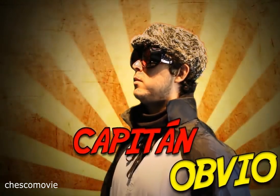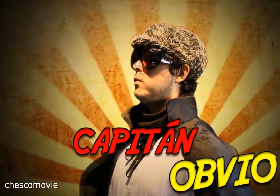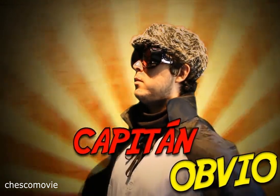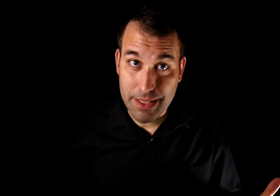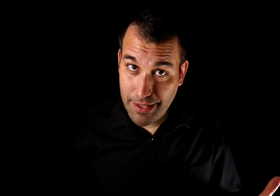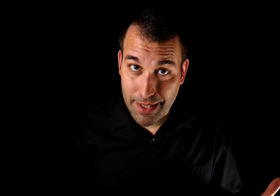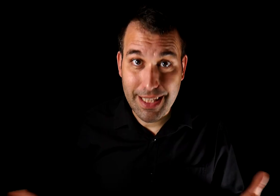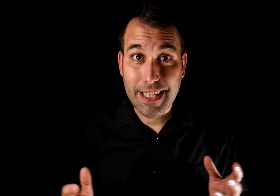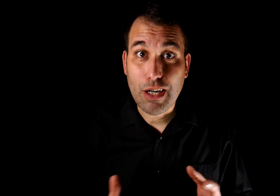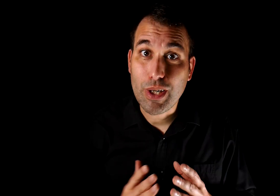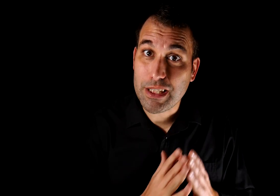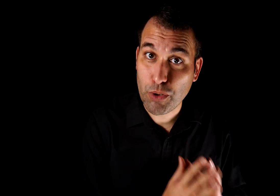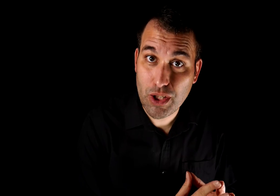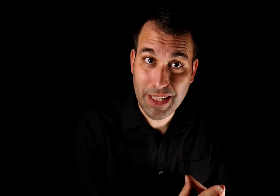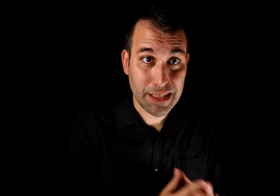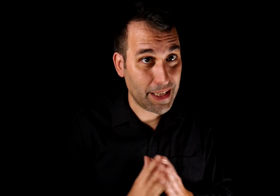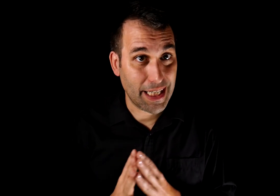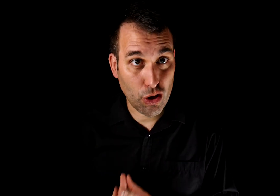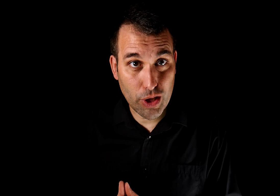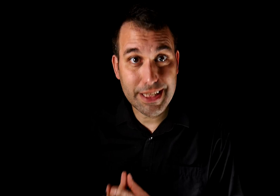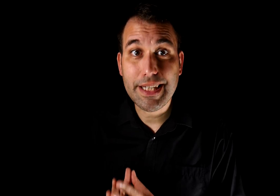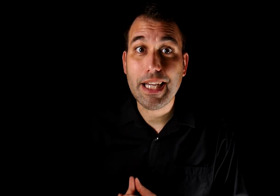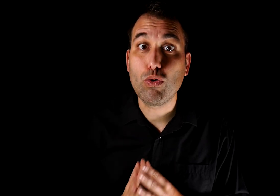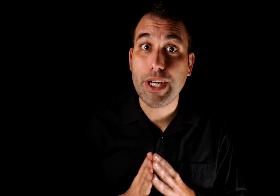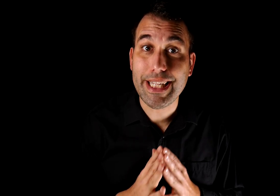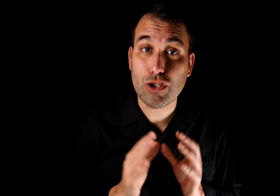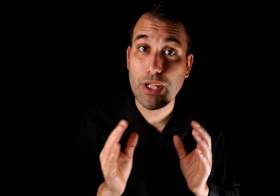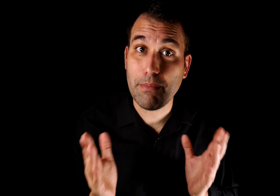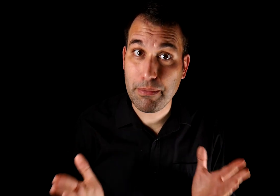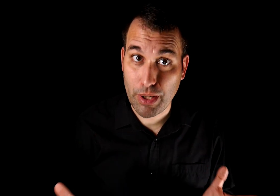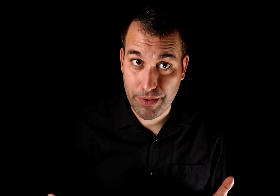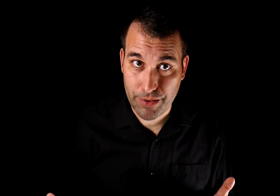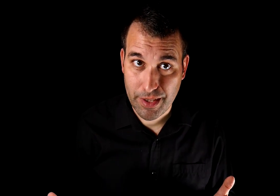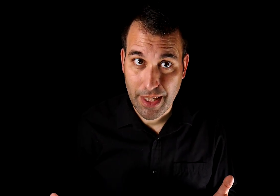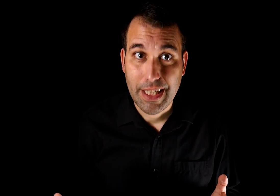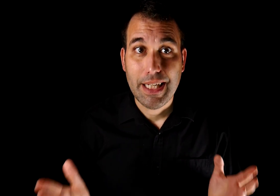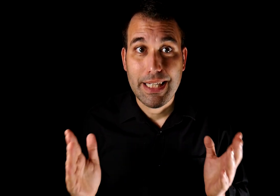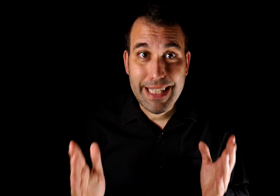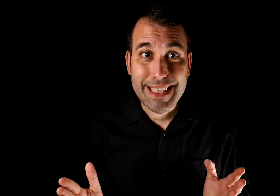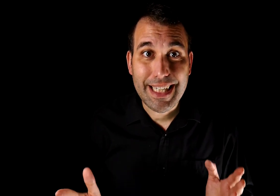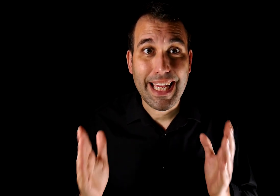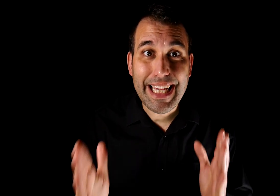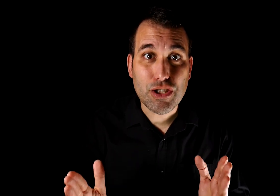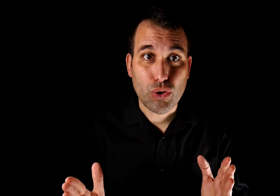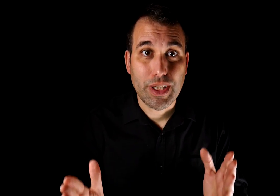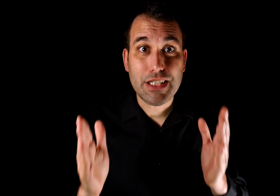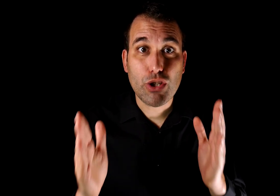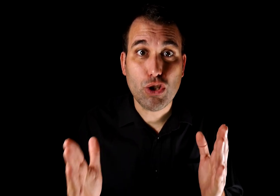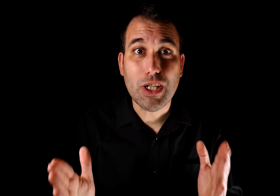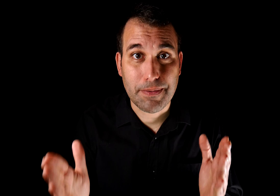Es decir, detectar lo antes posible las banderas rojas que indican un riesgo de manipulación. Y es que eso es lo que son las